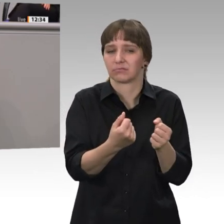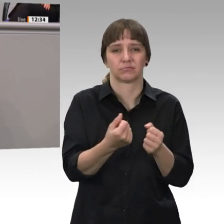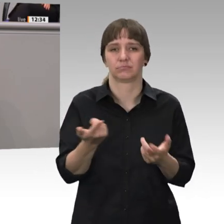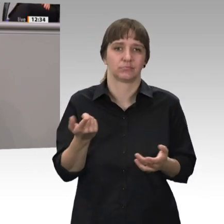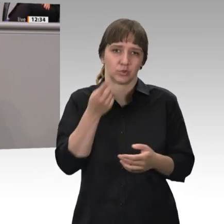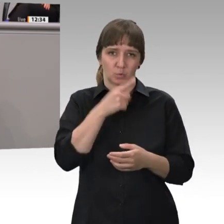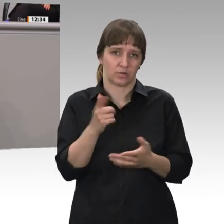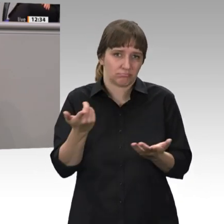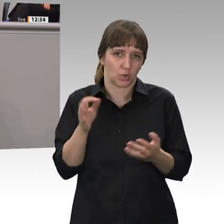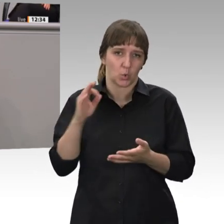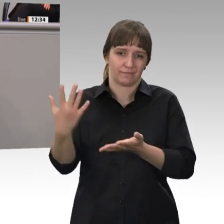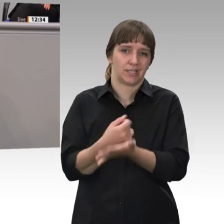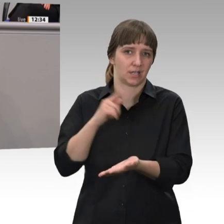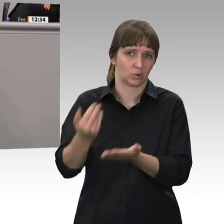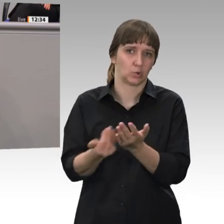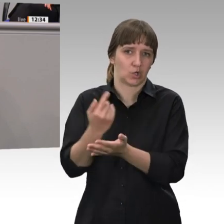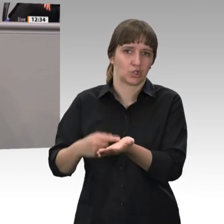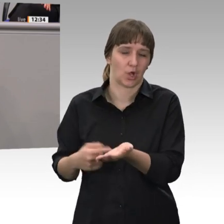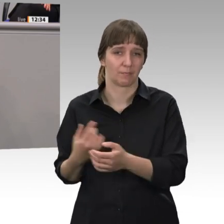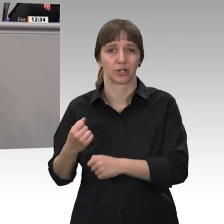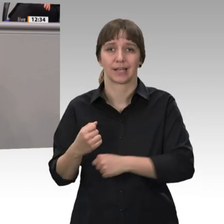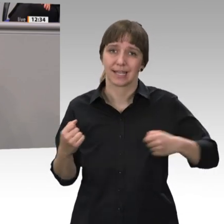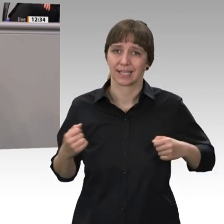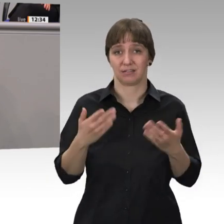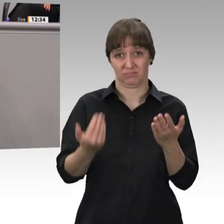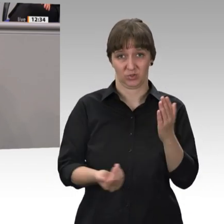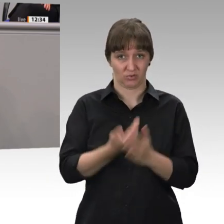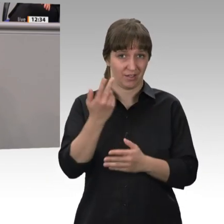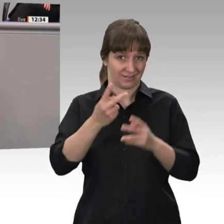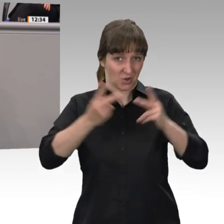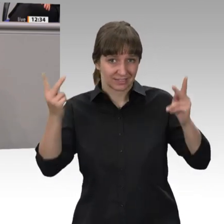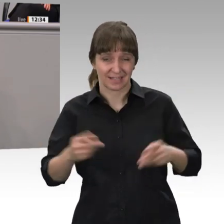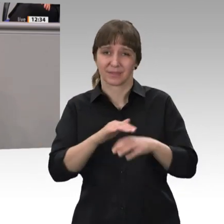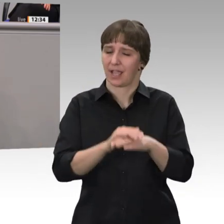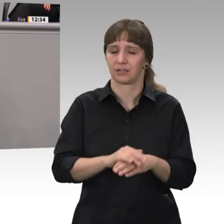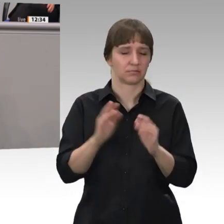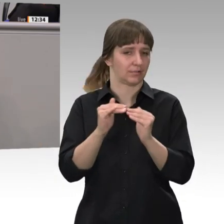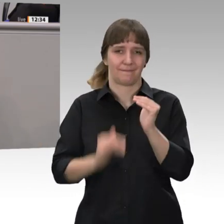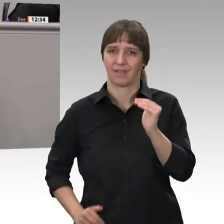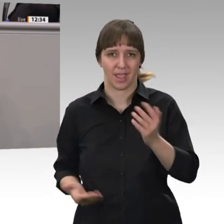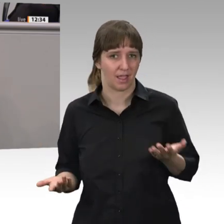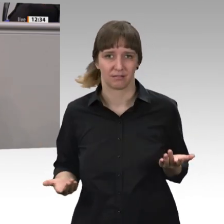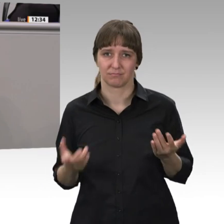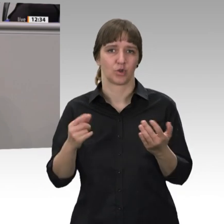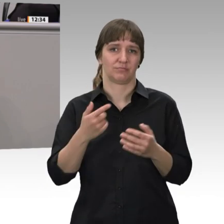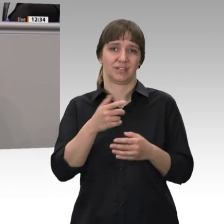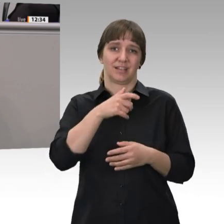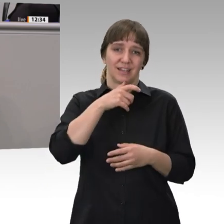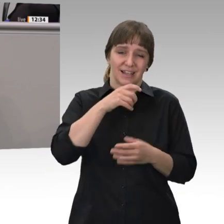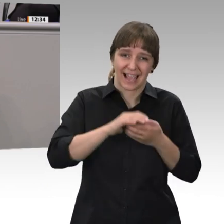Gutverdiener. Das Rentenkonzept der Linken ist ungerecht und zeigt schwerste Nebenwirkungen bei den Rentnern und der Rentenversicherung. Diese Medizin mit